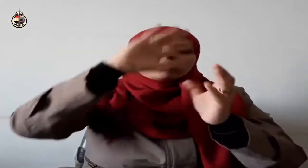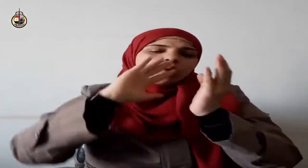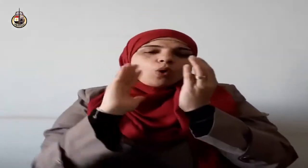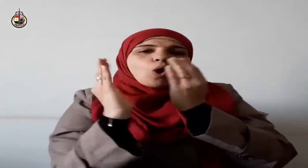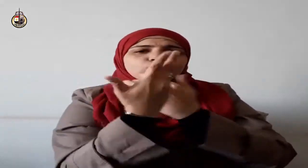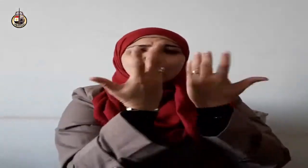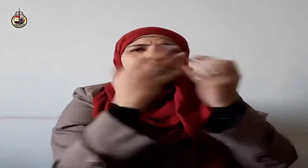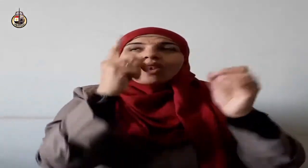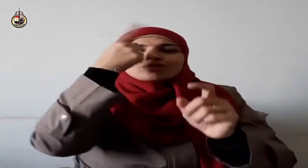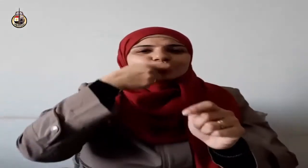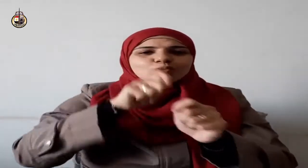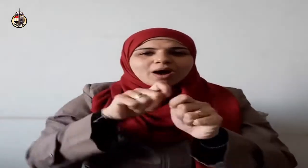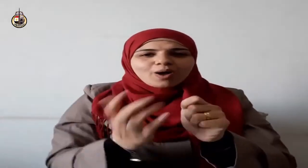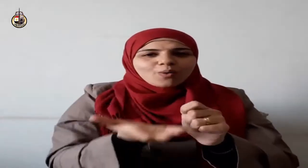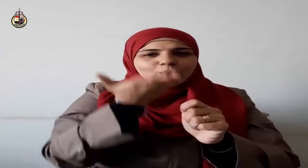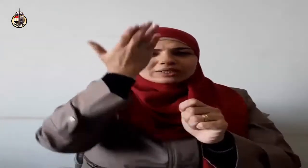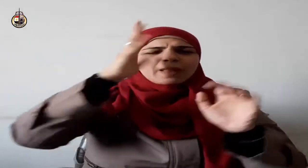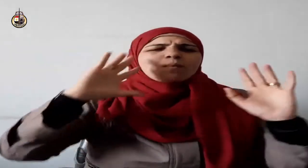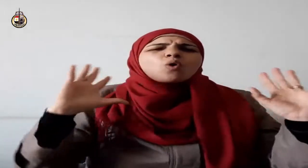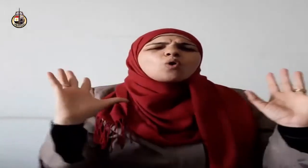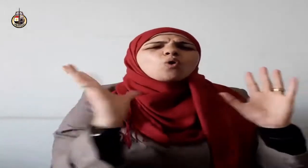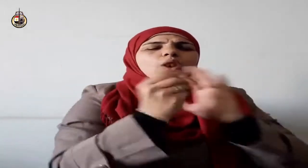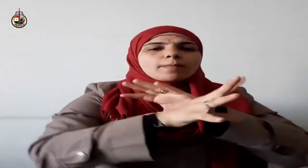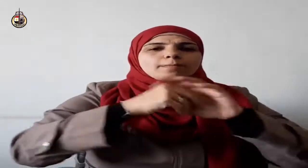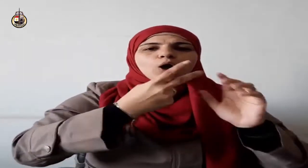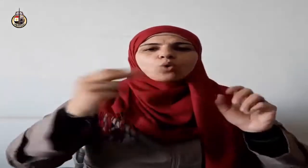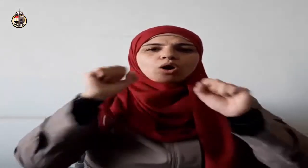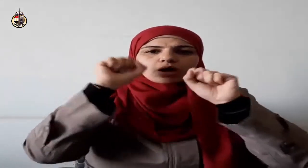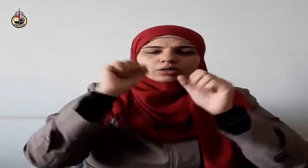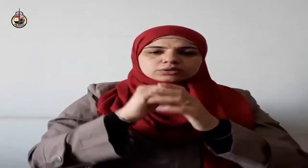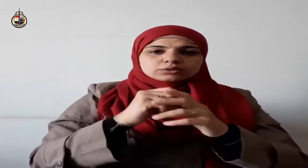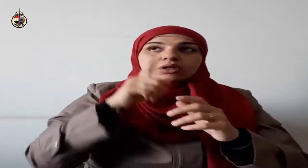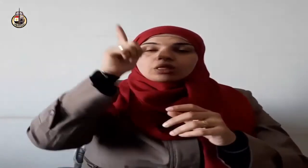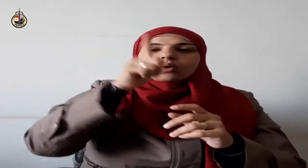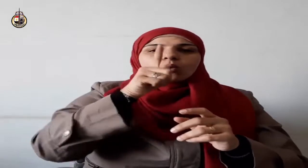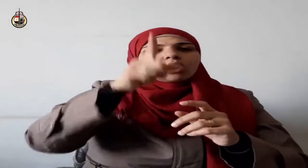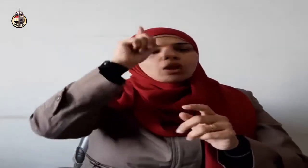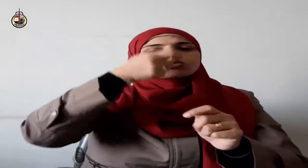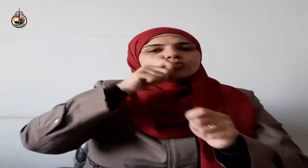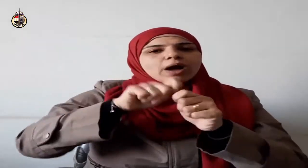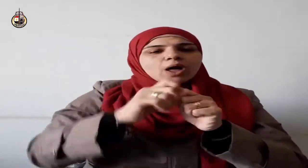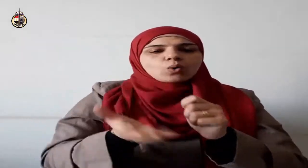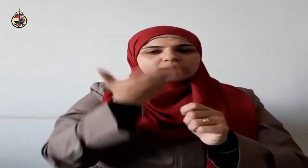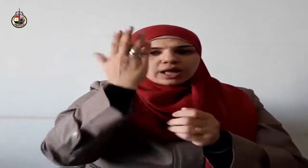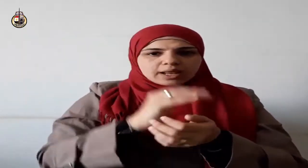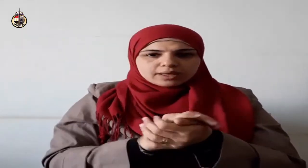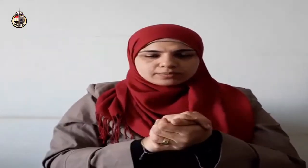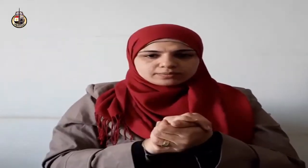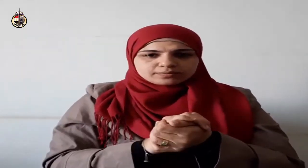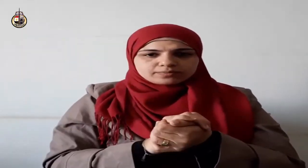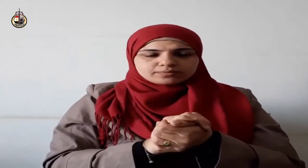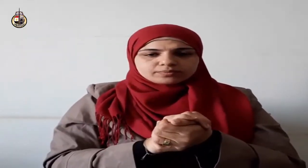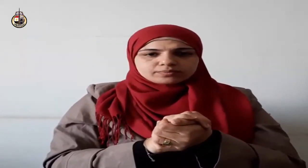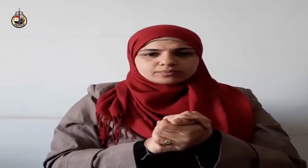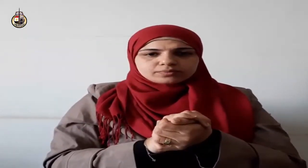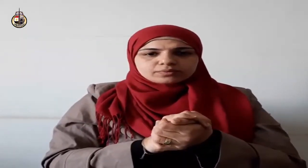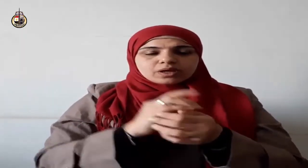وأشهد أن سيدنا ونبينا محمدا عبده ورسوله اللهم صل